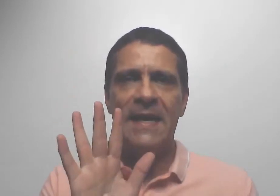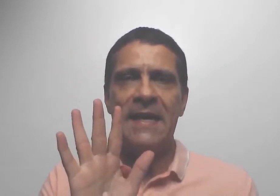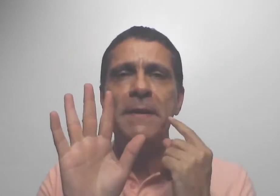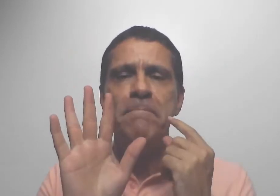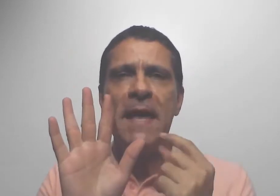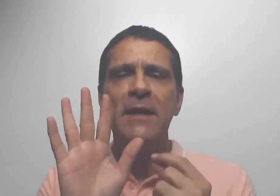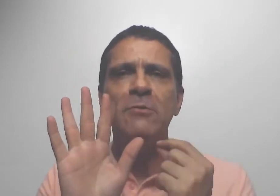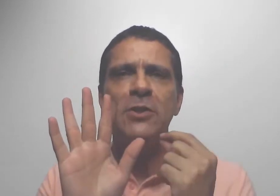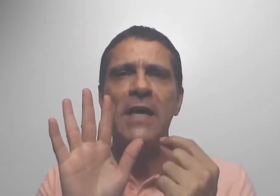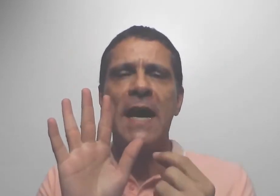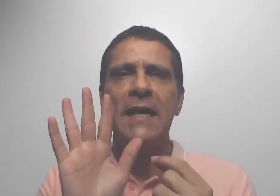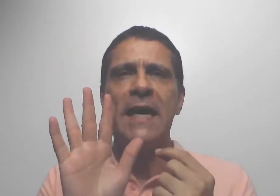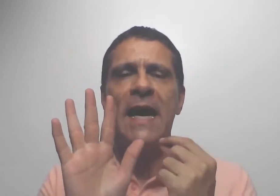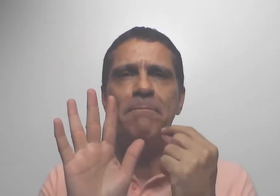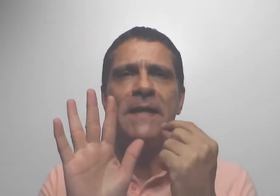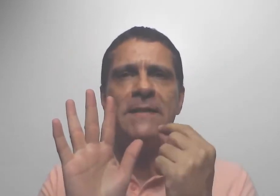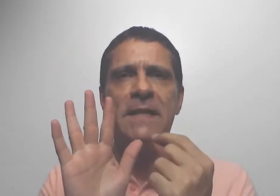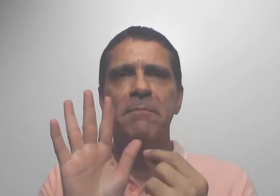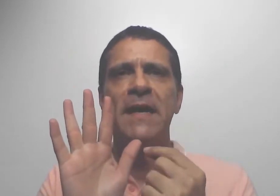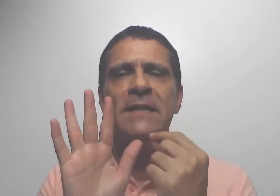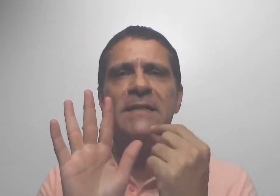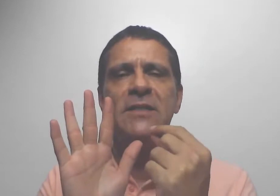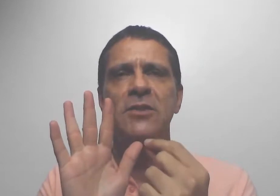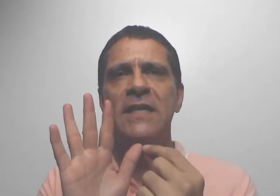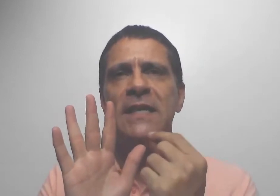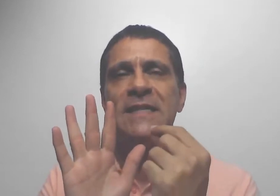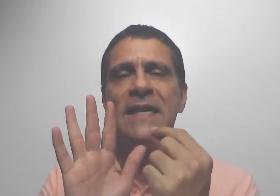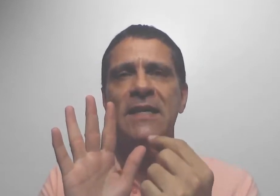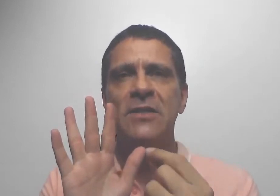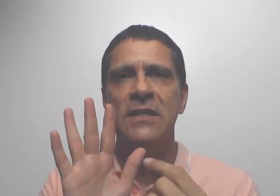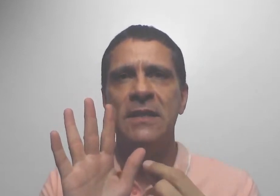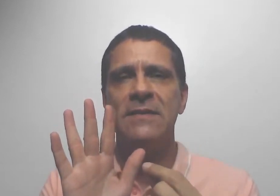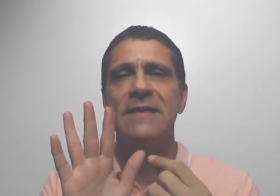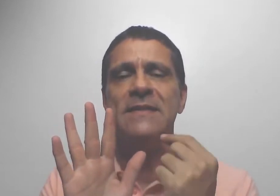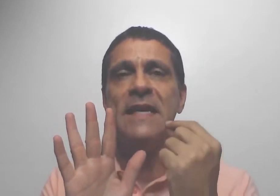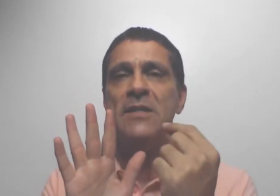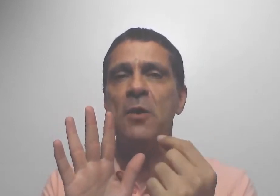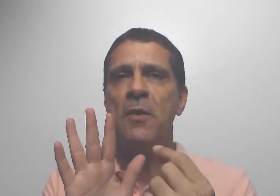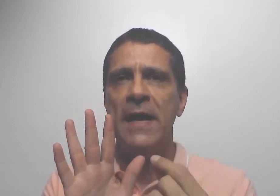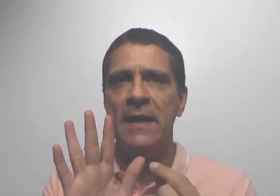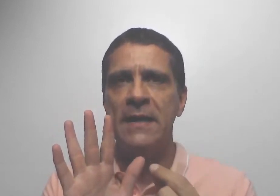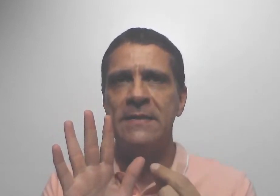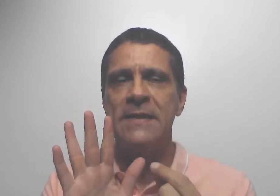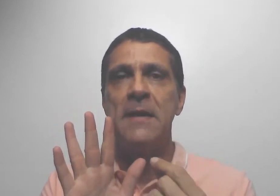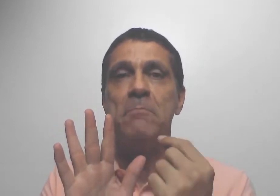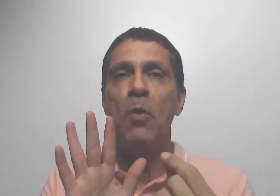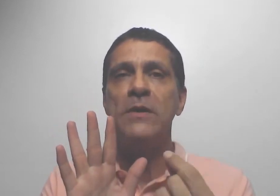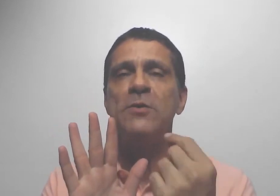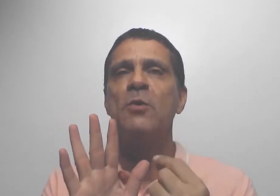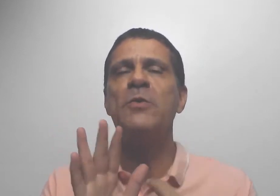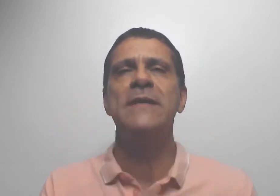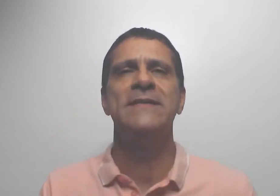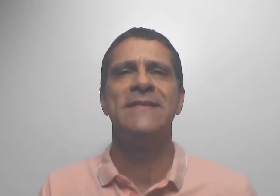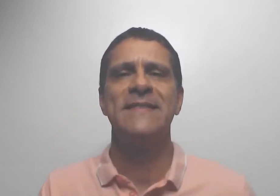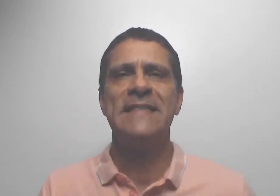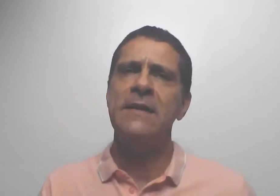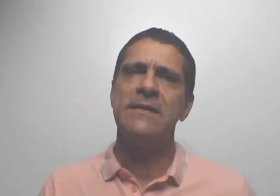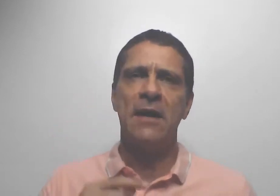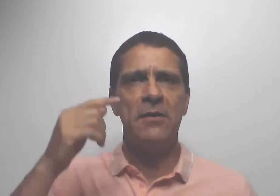o primeiro chakra a perceber e sentir as energias, sejam elas boas ou ruins. Aí está,